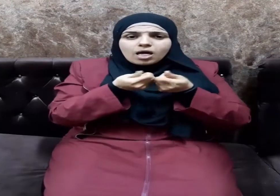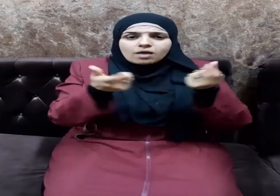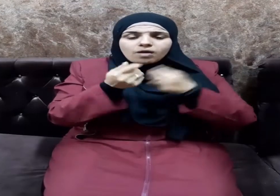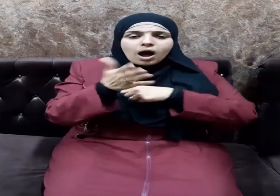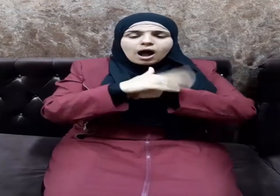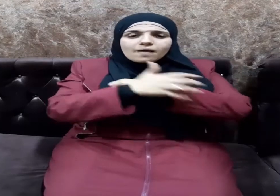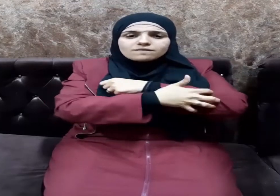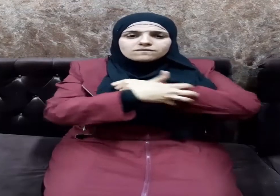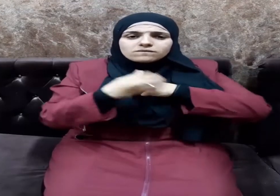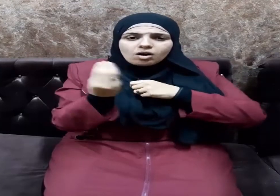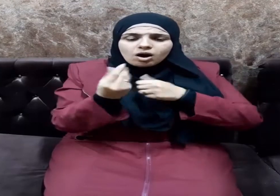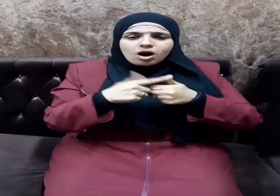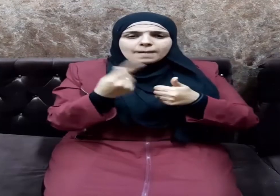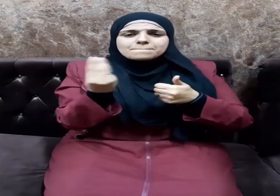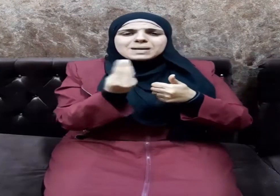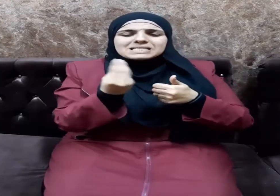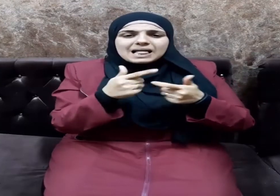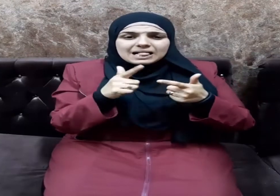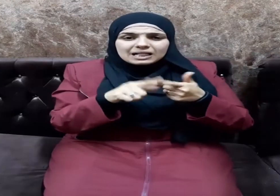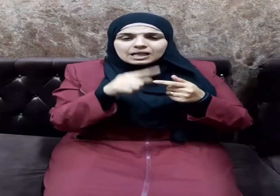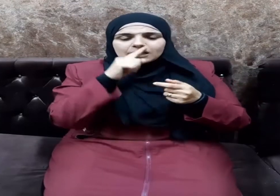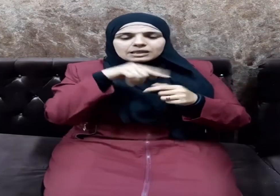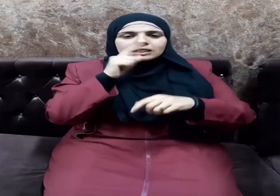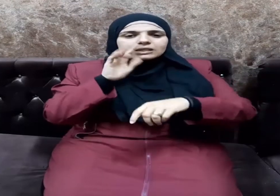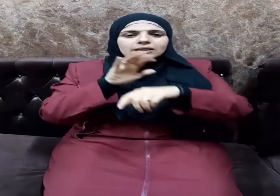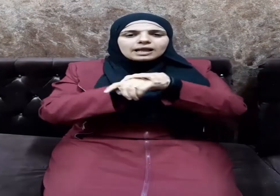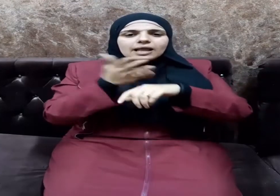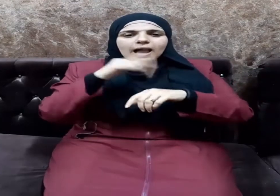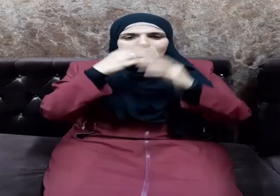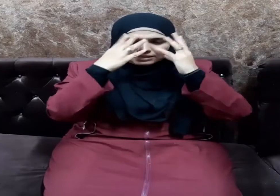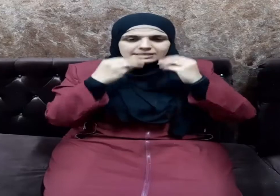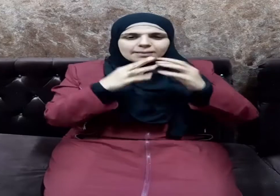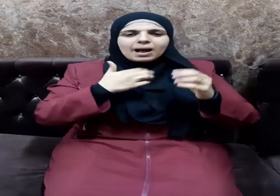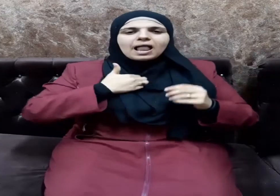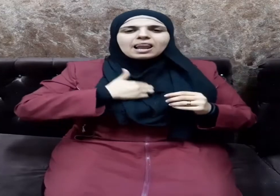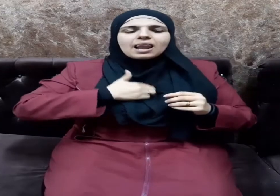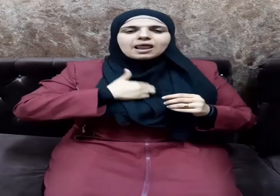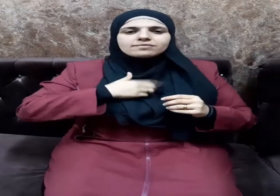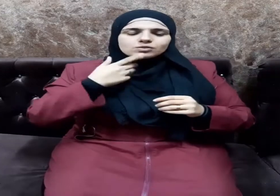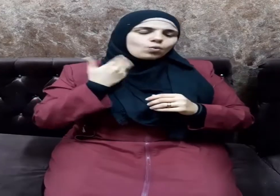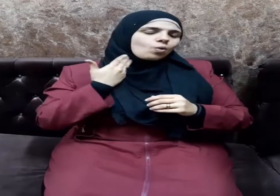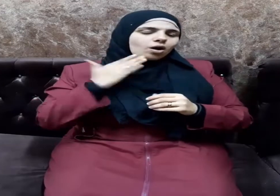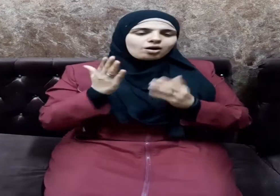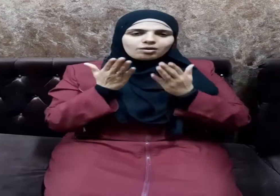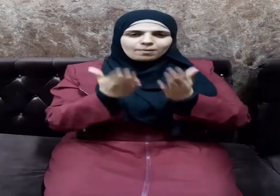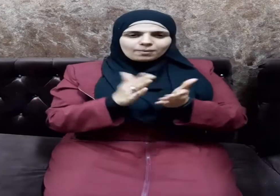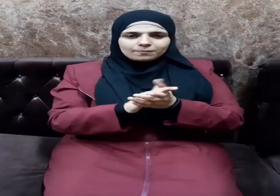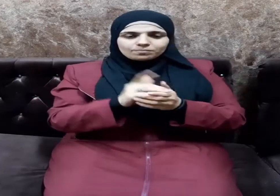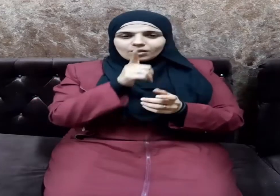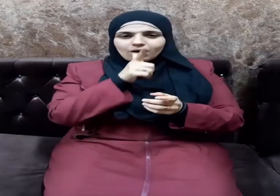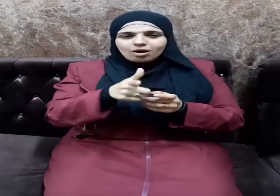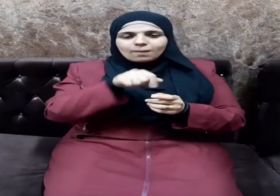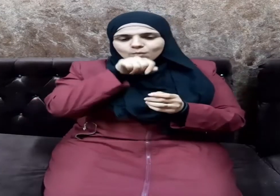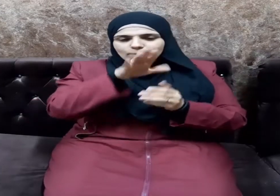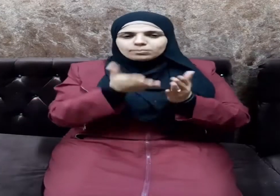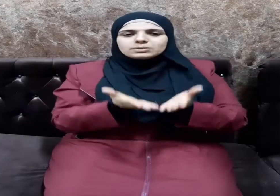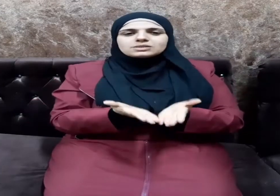الفقراء والمساكين يدل على سماحة النفس ومكارمها قال صلى الله عليه